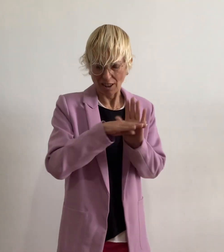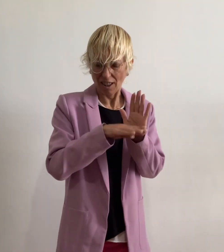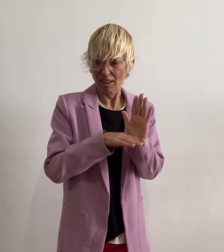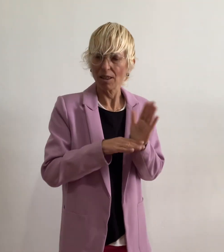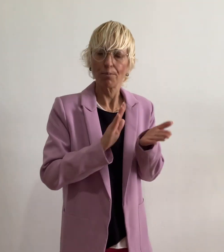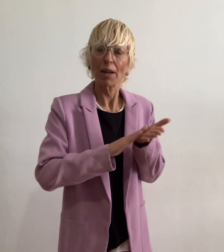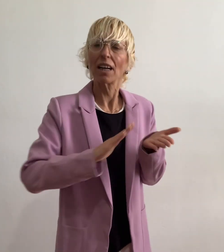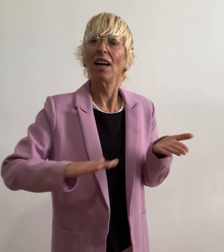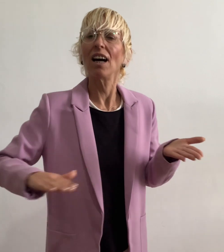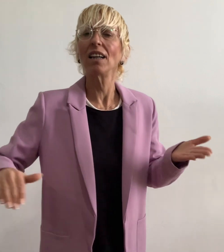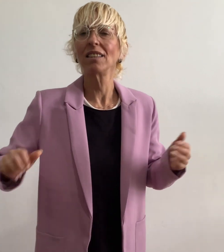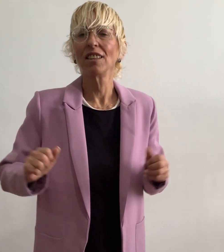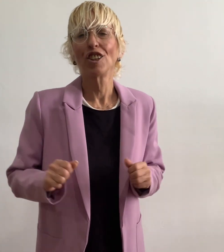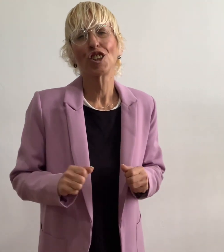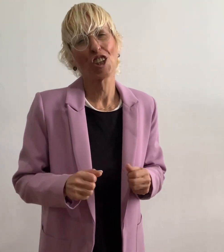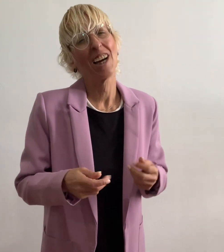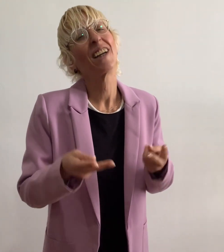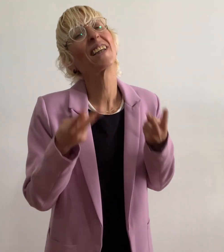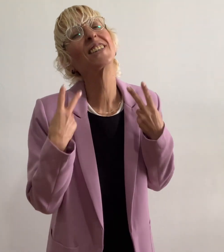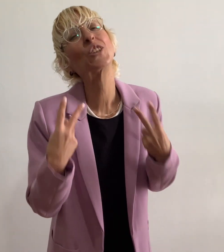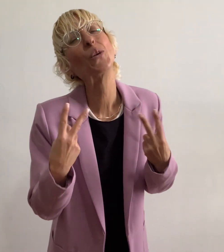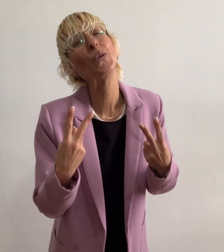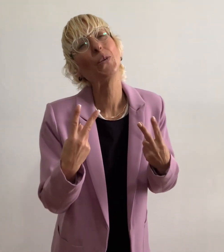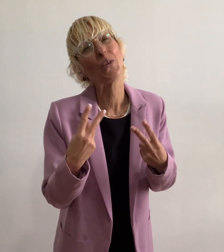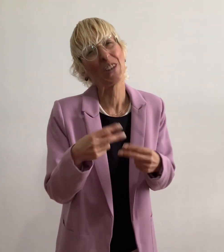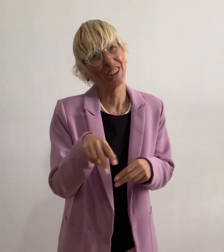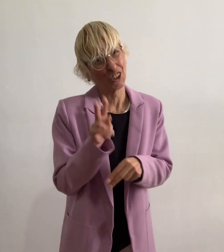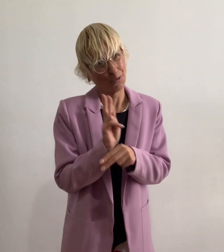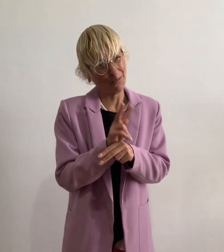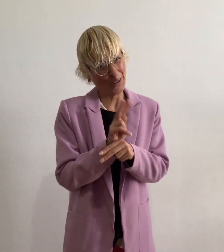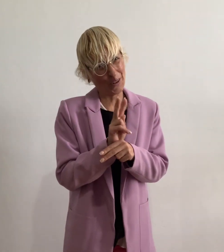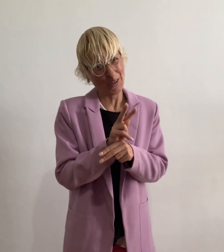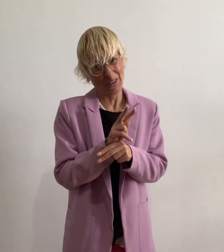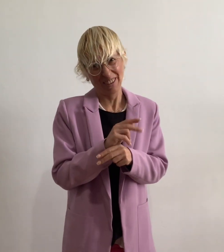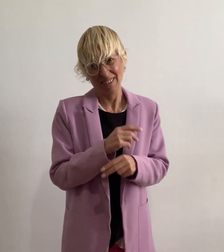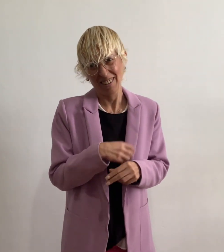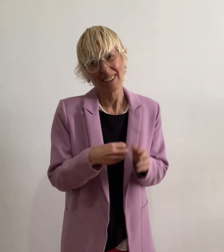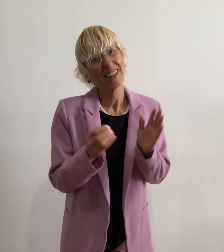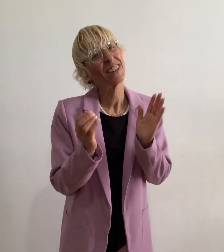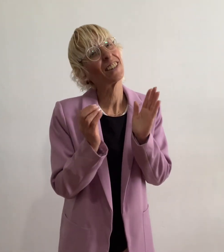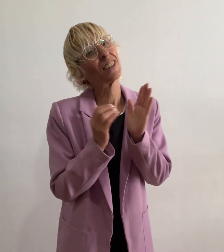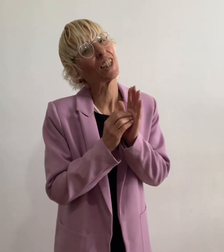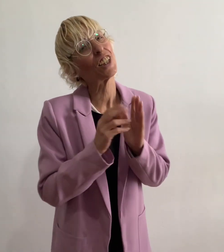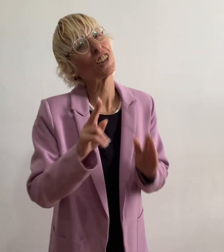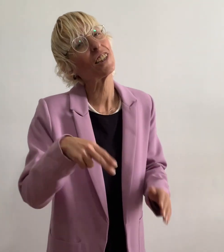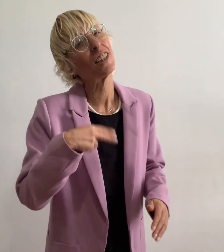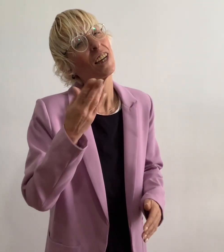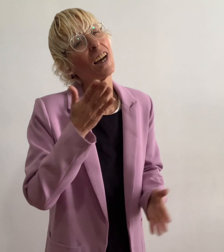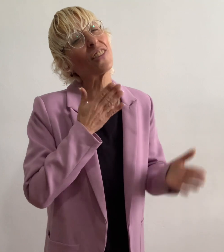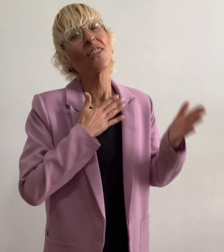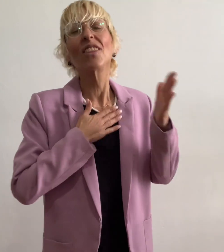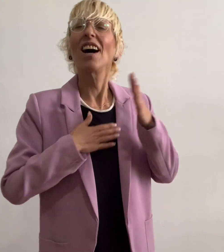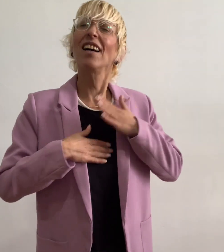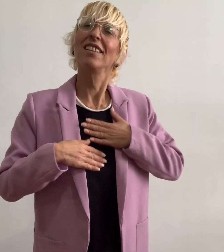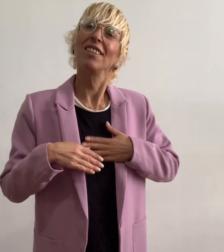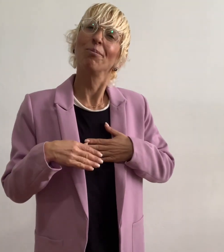כללים בגן שרצו לשמור די שיהיה נעים